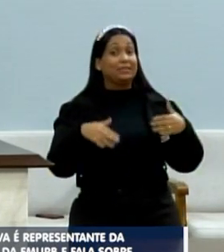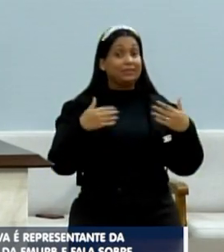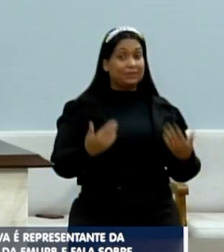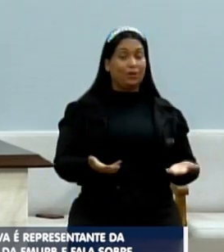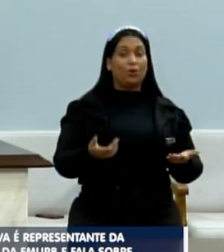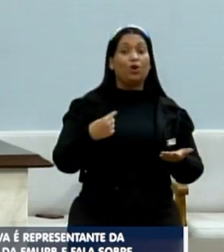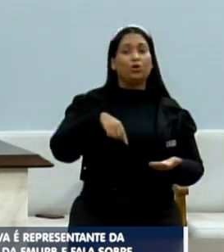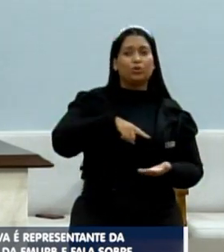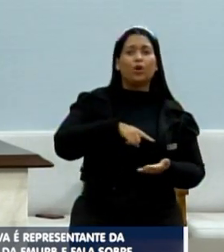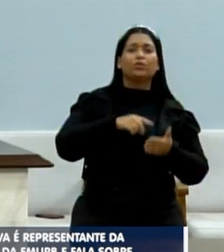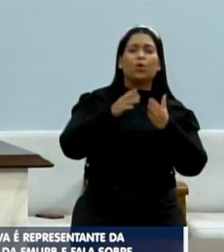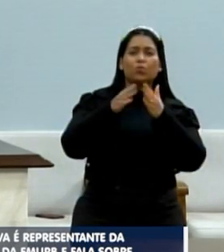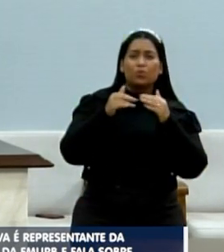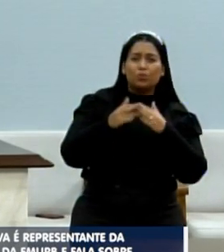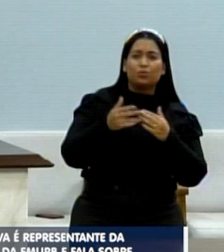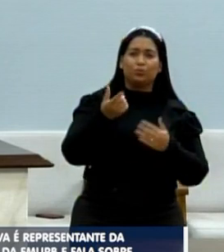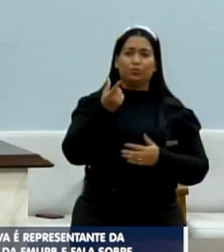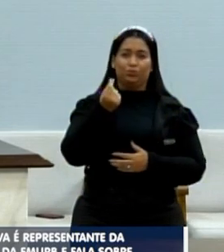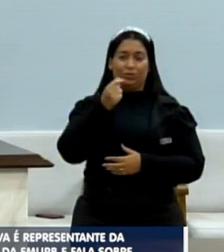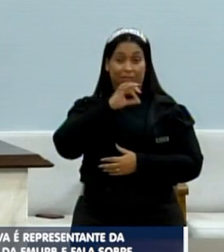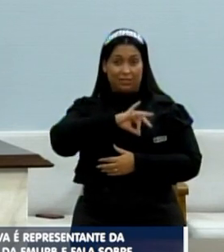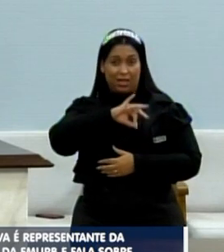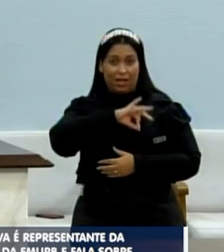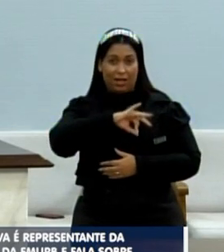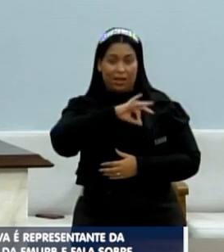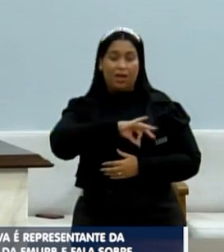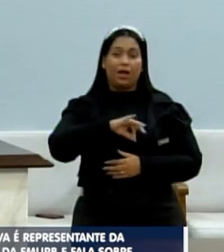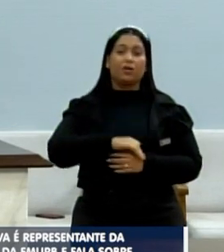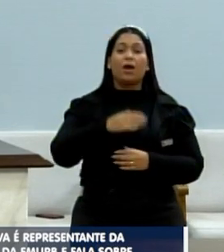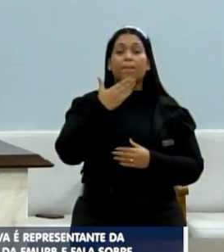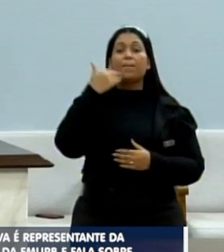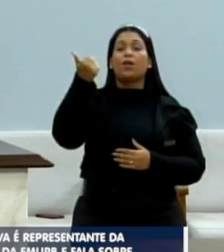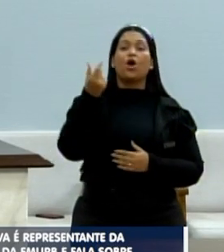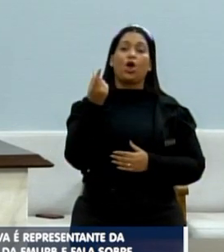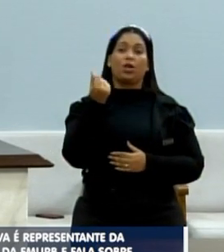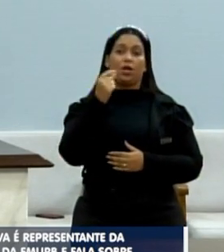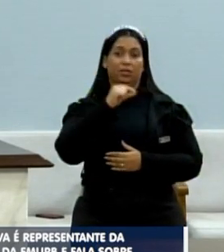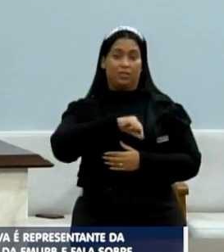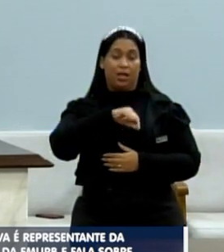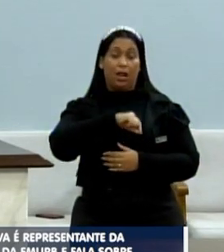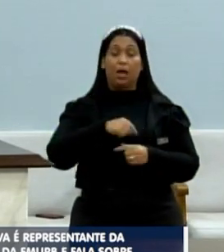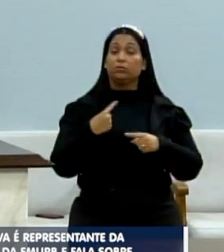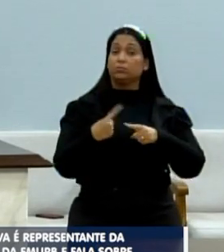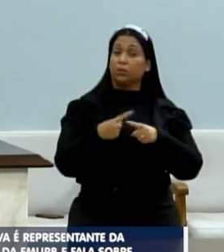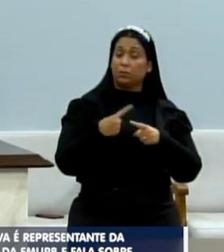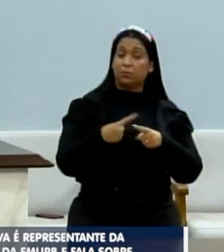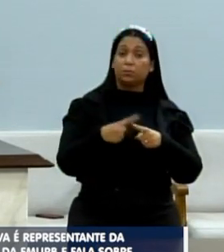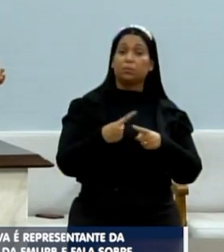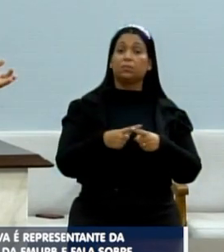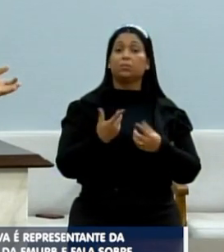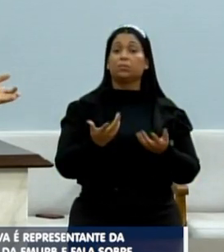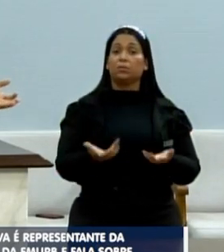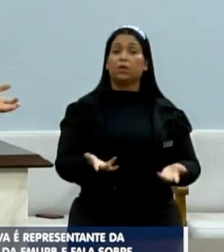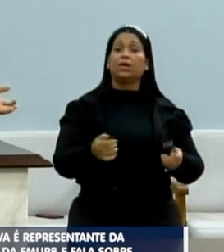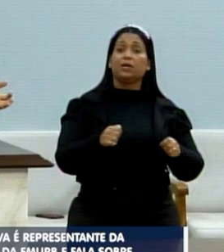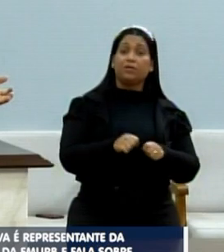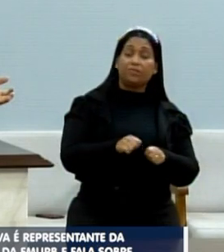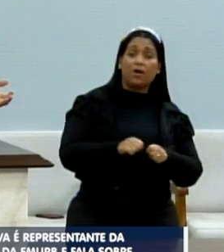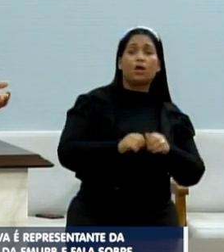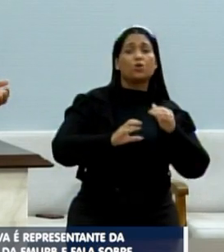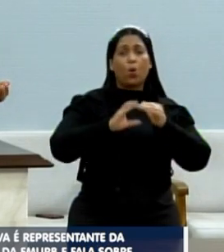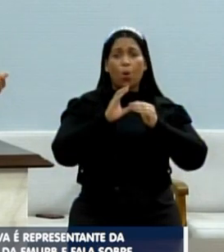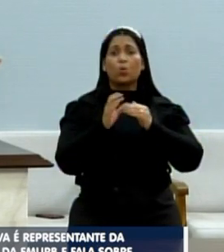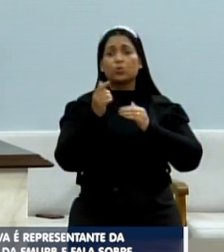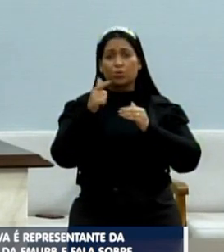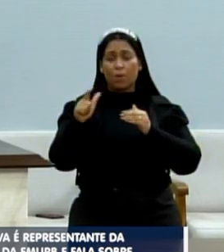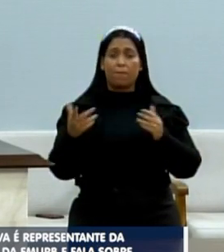gente está reivindicando esse plano de salário aqui e a melhora salarial da gente, além que também de que faça mais concurso público